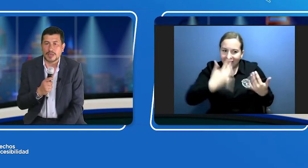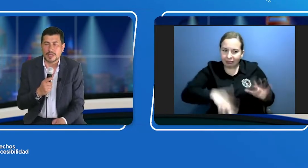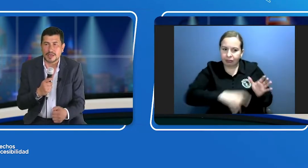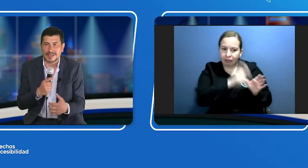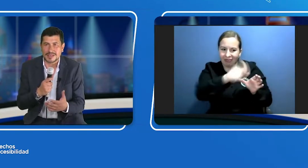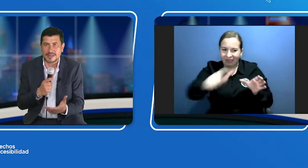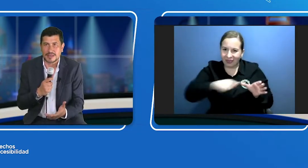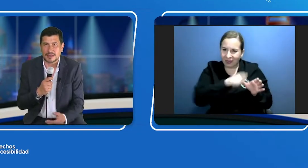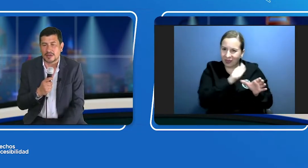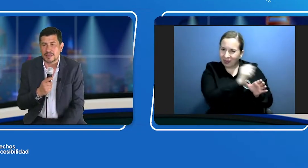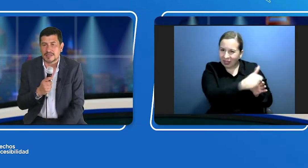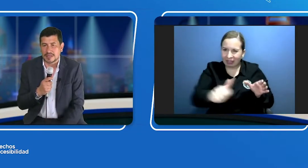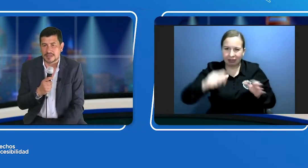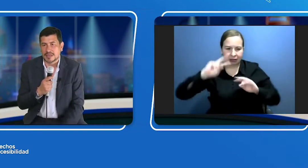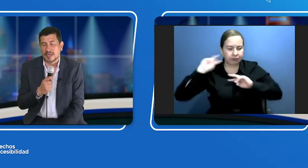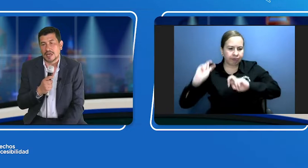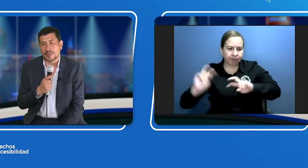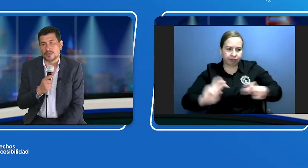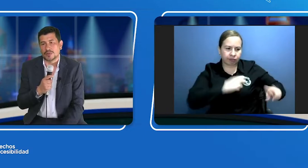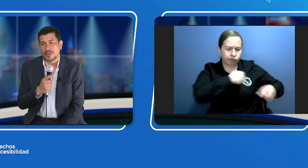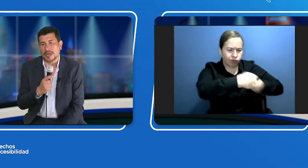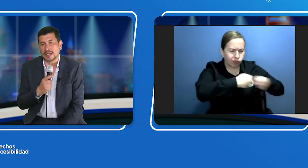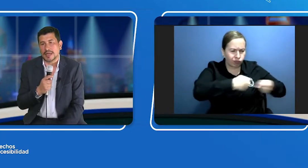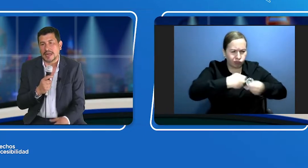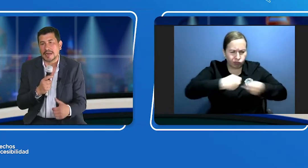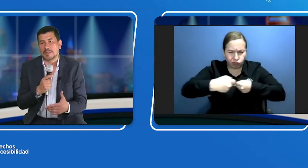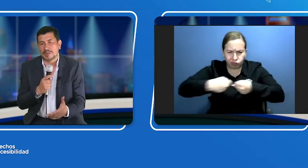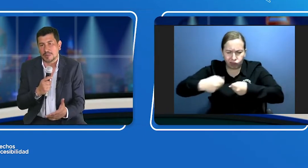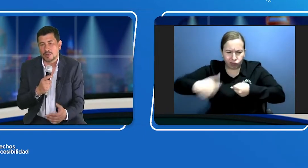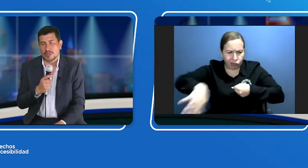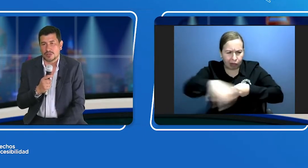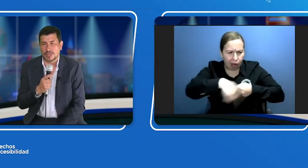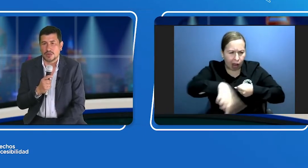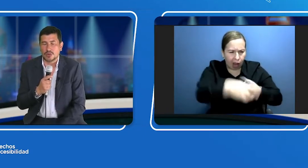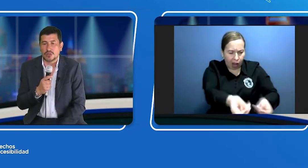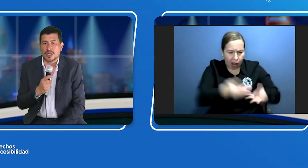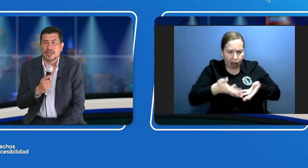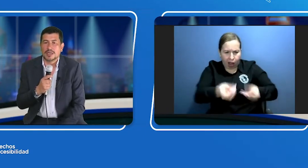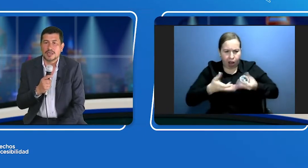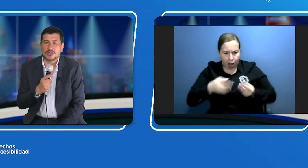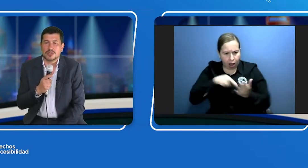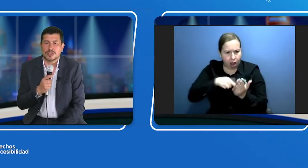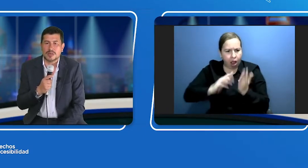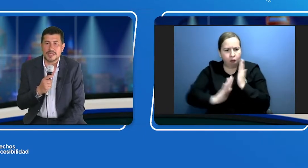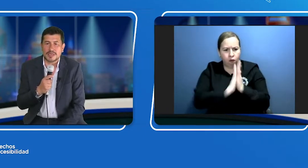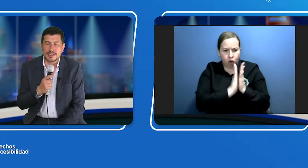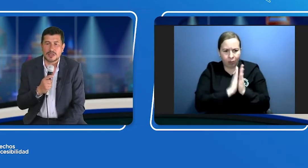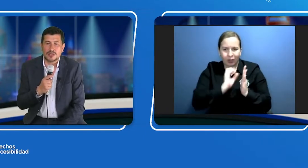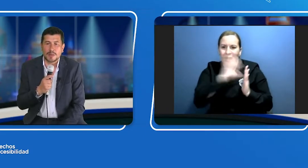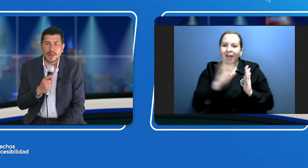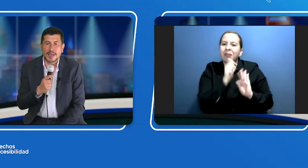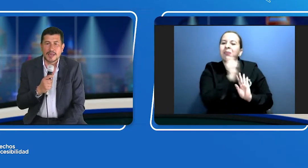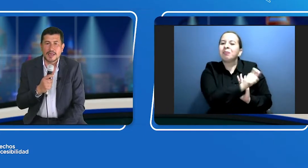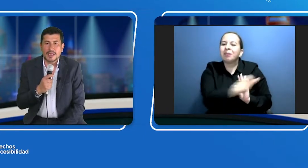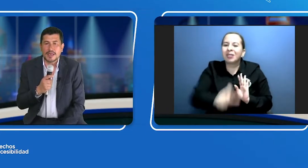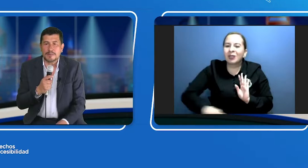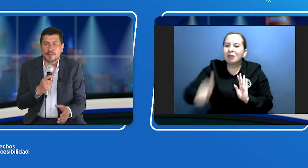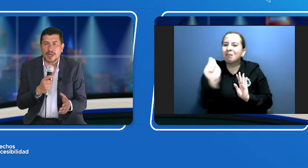esas entrevistas a profundidad a la misma población que usa estos sistemas de acceso. Y el